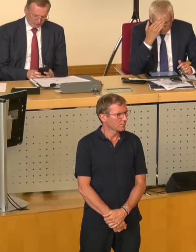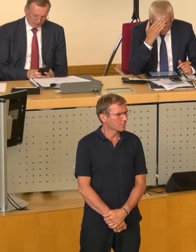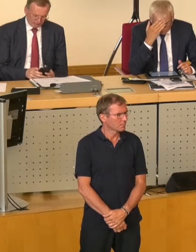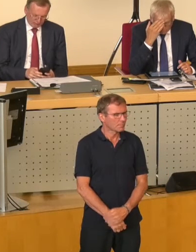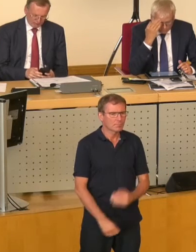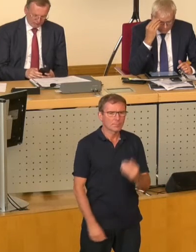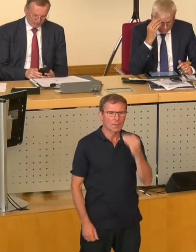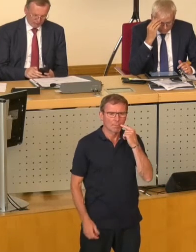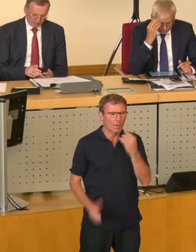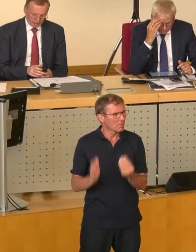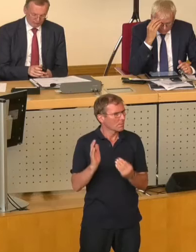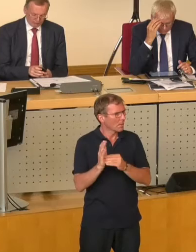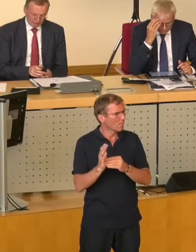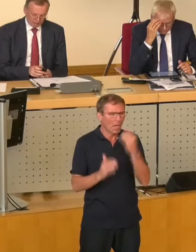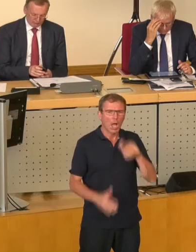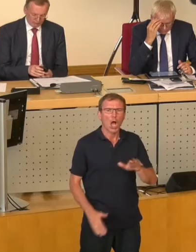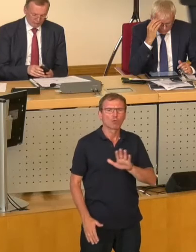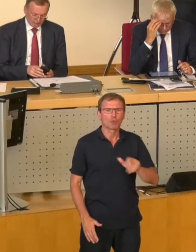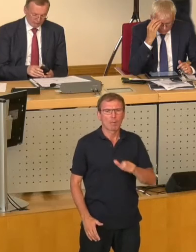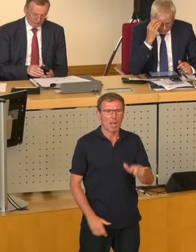haben, Herr Scholbach.